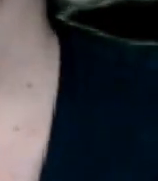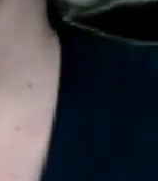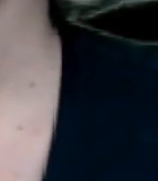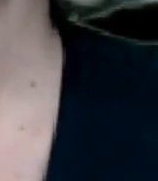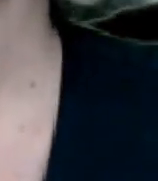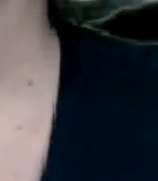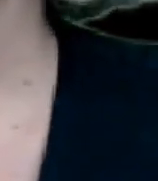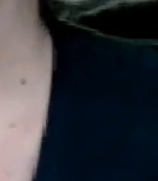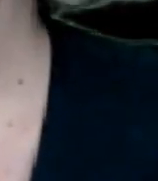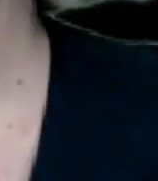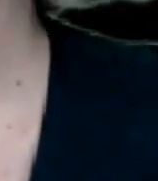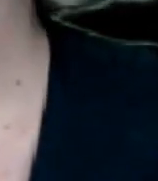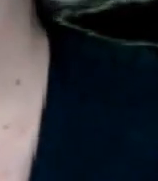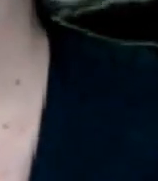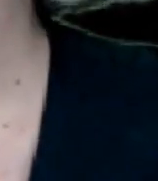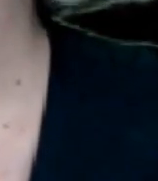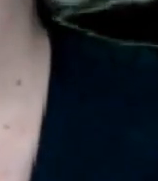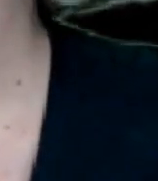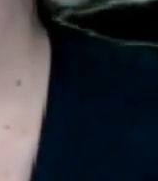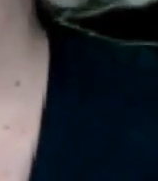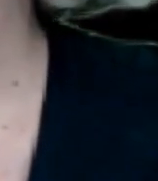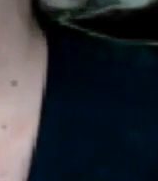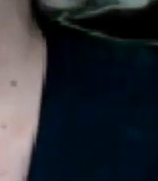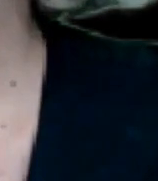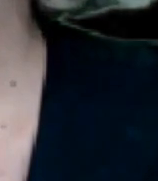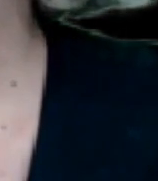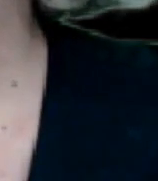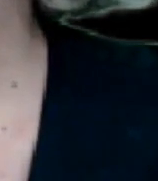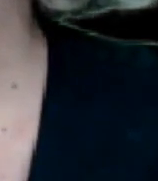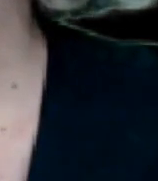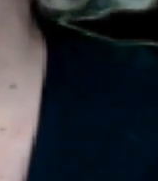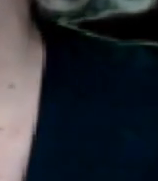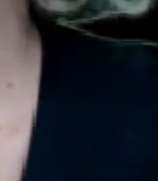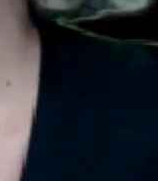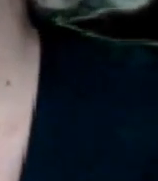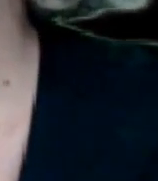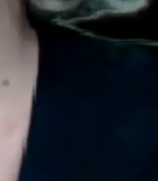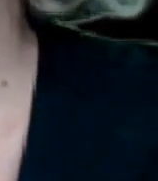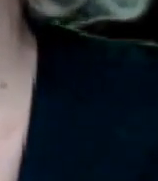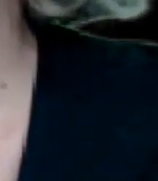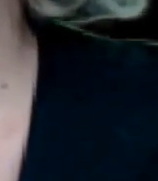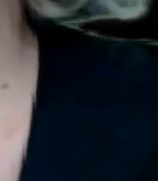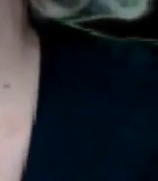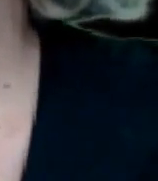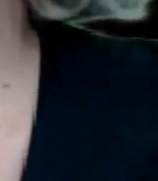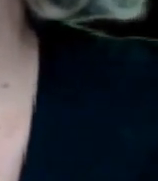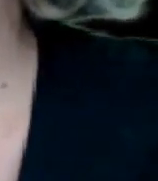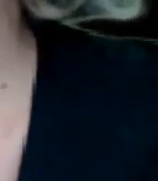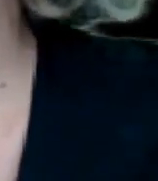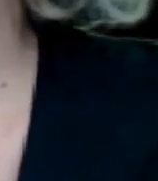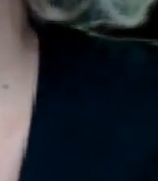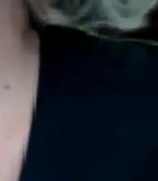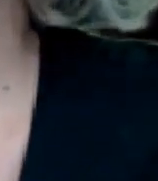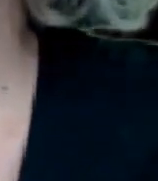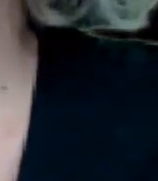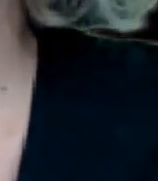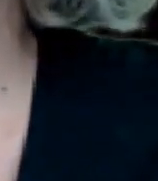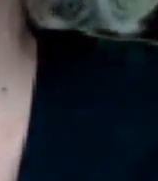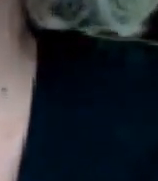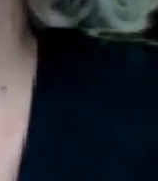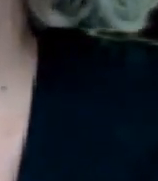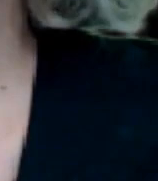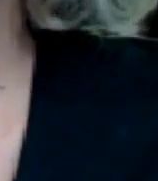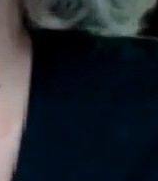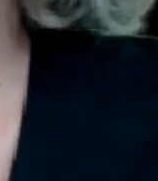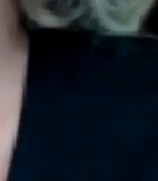ahora no el señor presidente ya dijo que no se va a actuar de esta manera y que primero se va a que a respetar los derechos humanos de